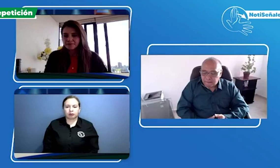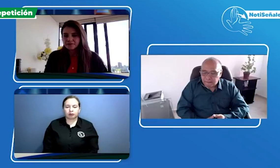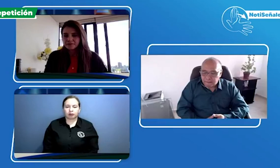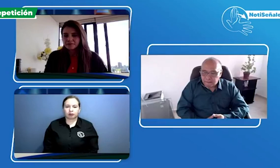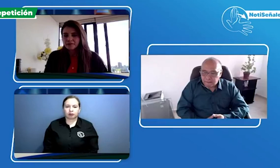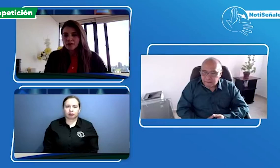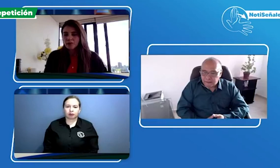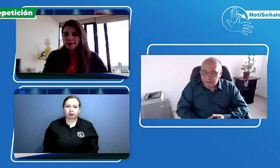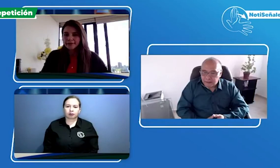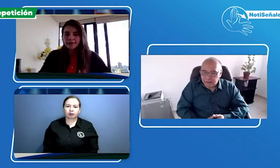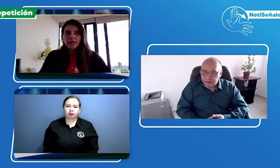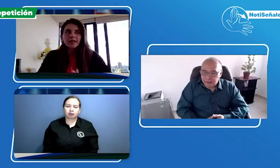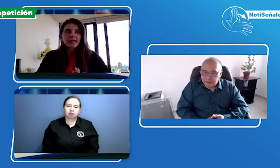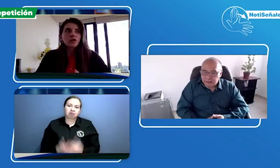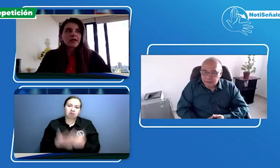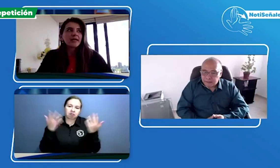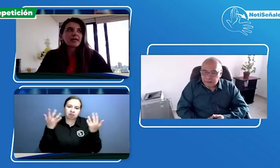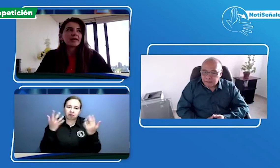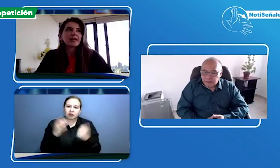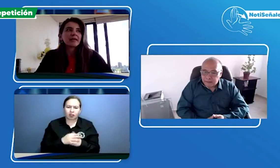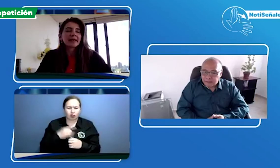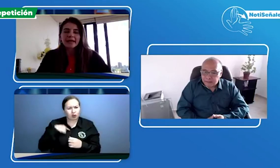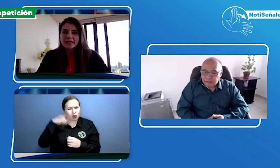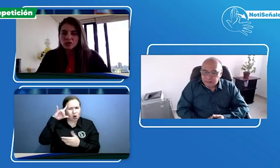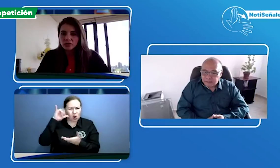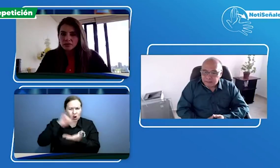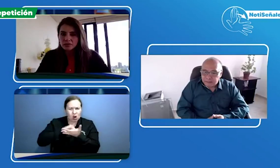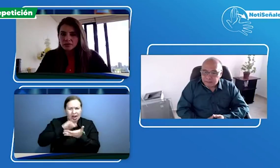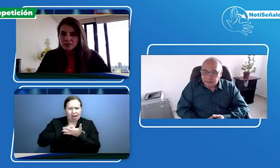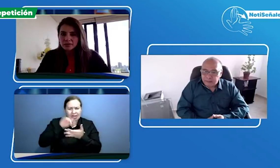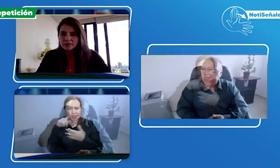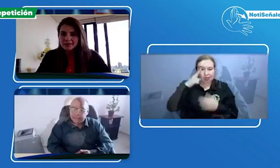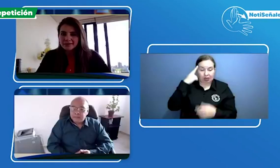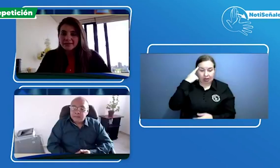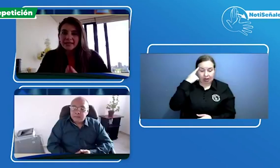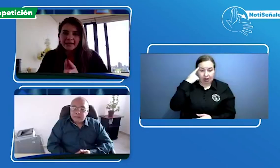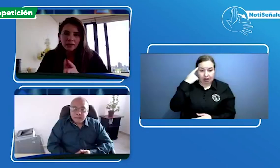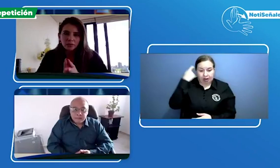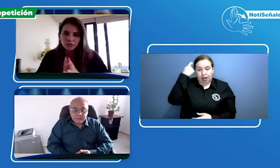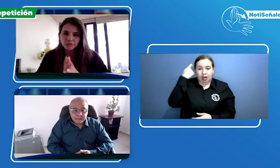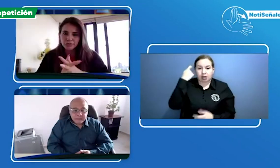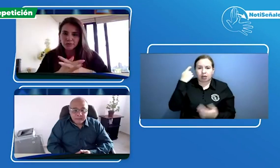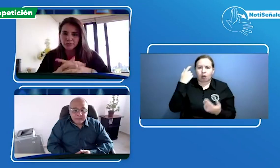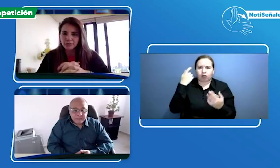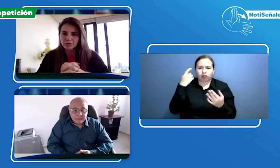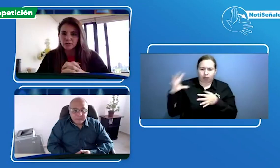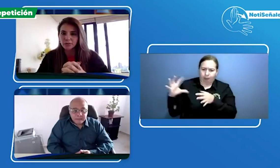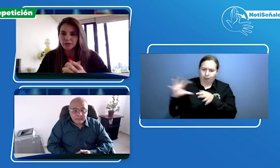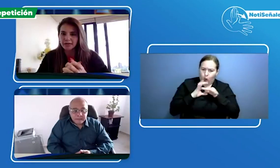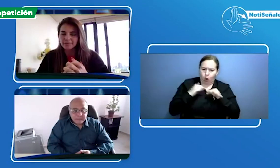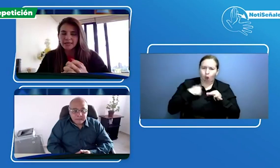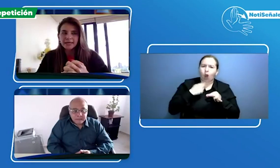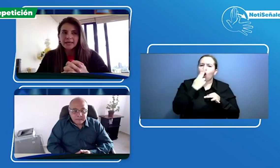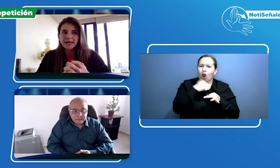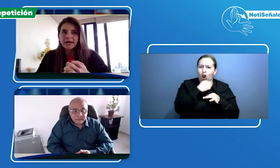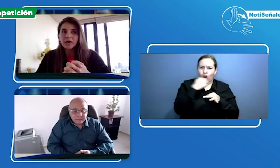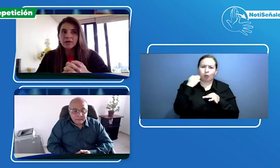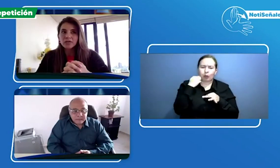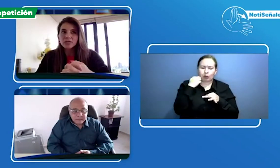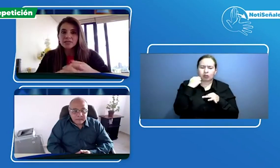bueno creo que el reto se liga mucho a nuestro compromiso porque aunque yo les